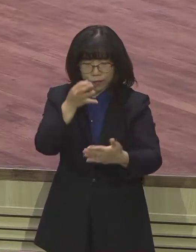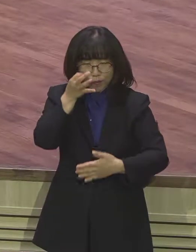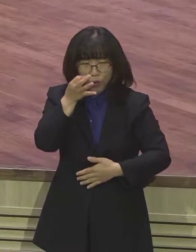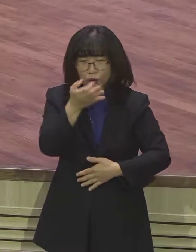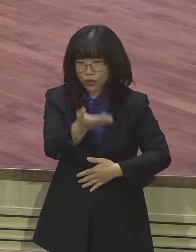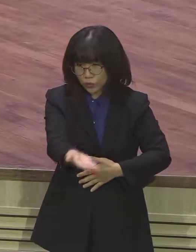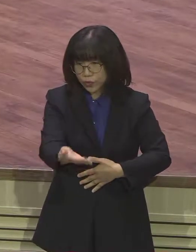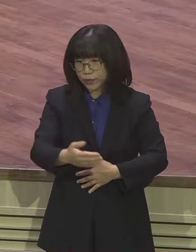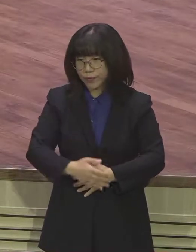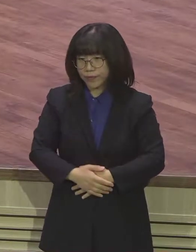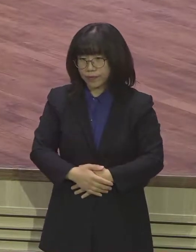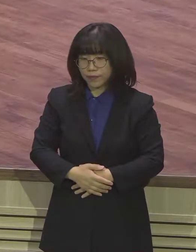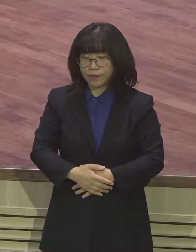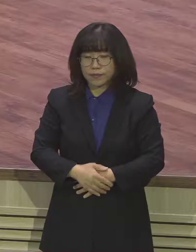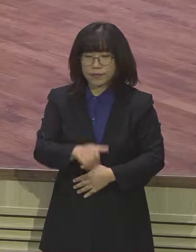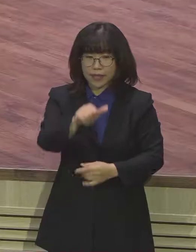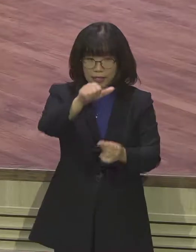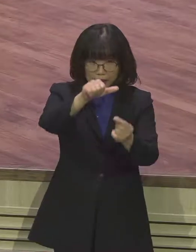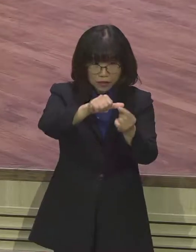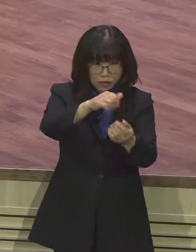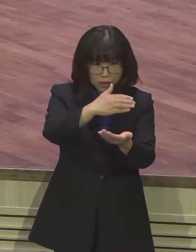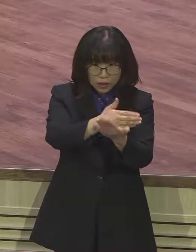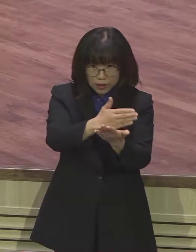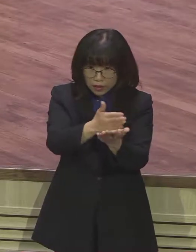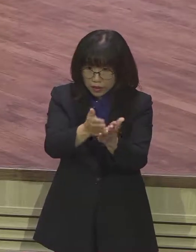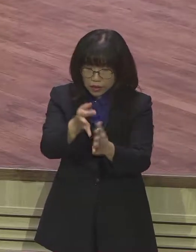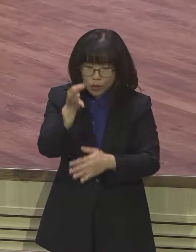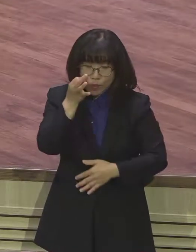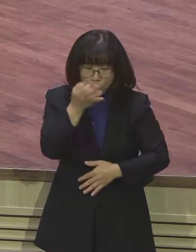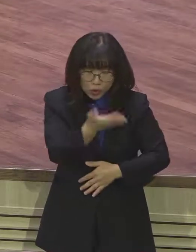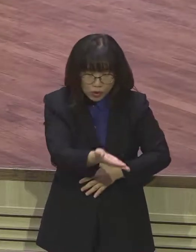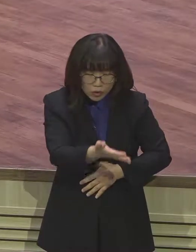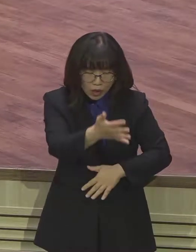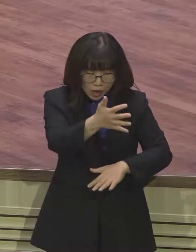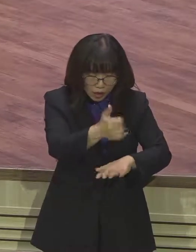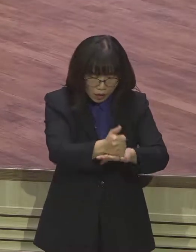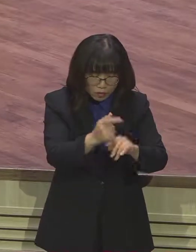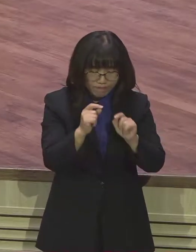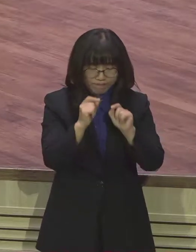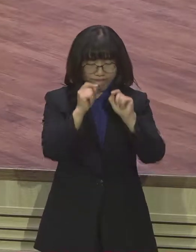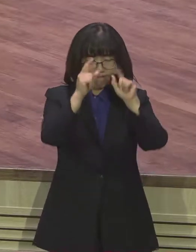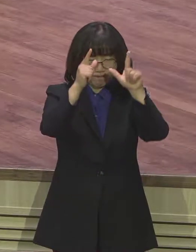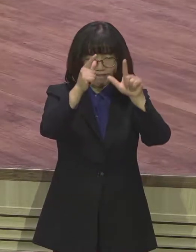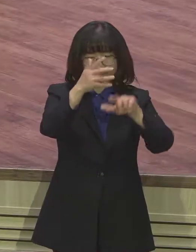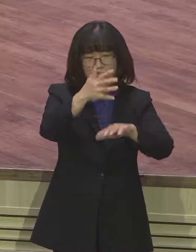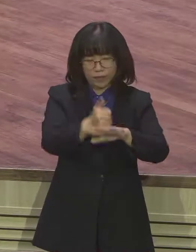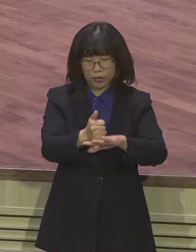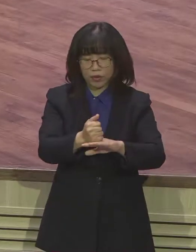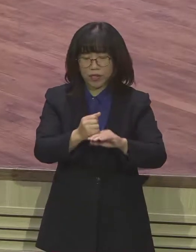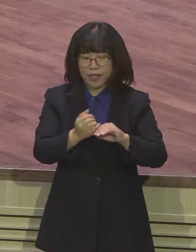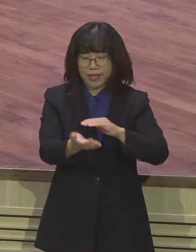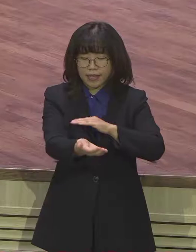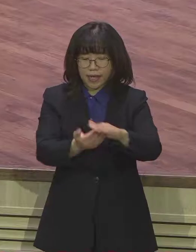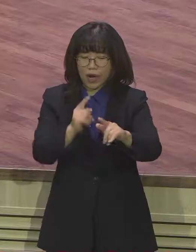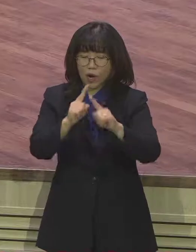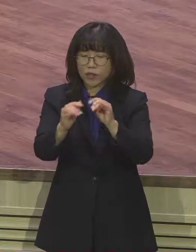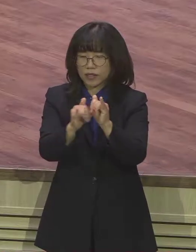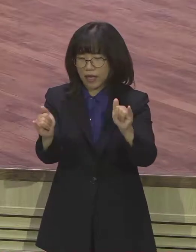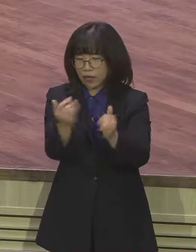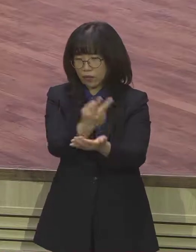환상들이 그를 선지자로 또 예언자로 설 수 있도록 결정적인 만남이 되었고 그것이 훗날 사명으로